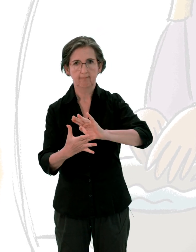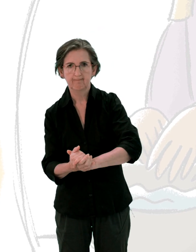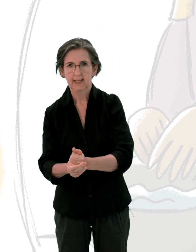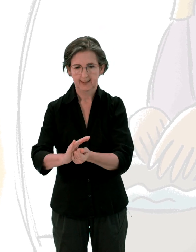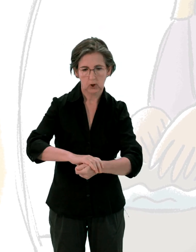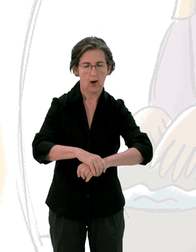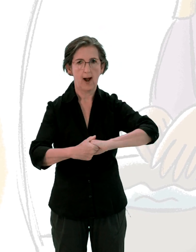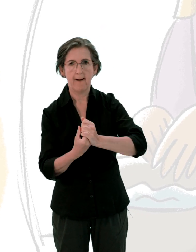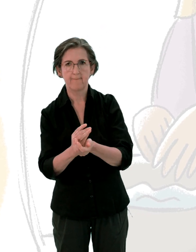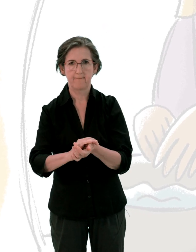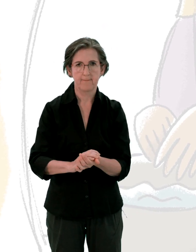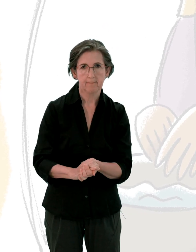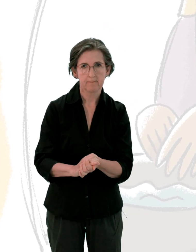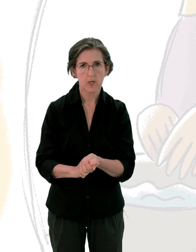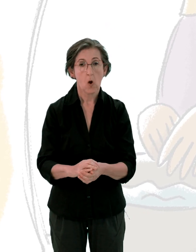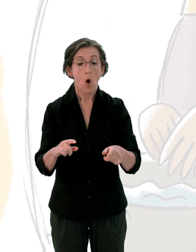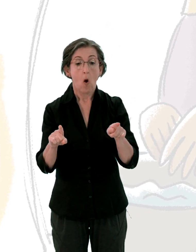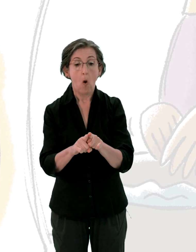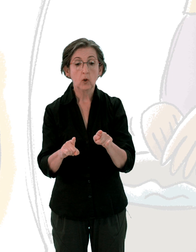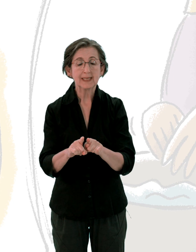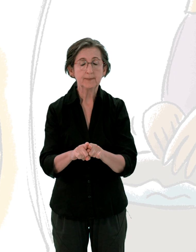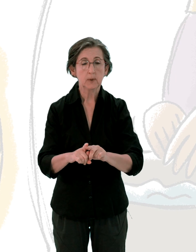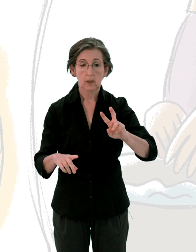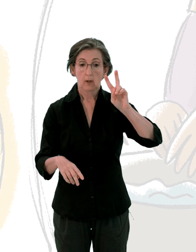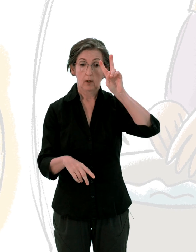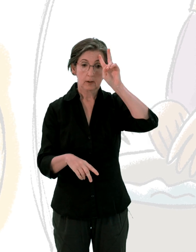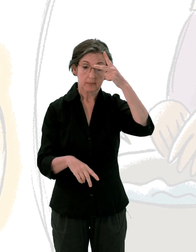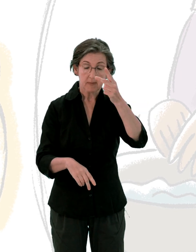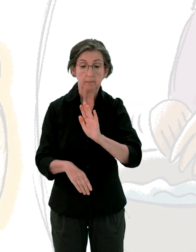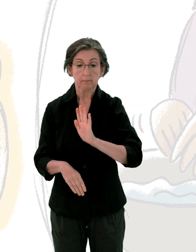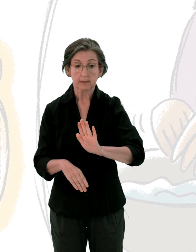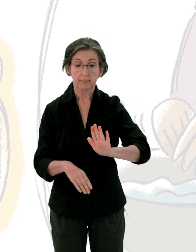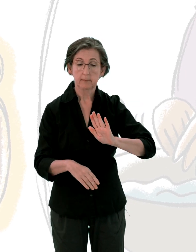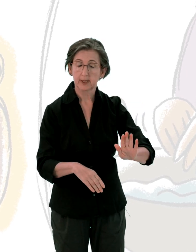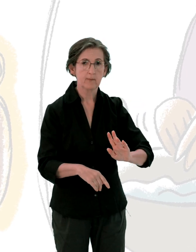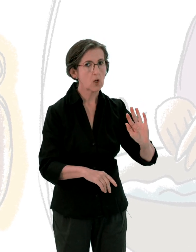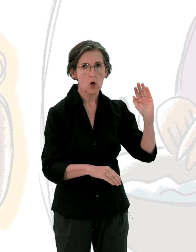Ils respectent aussi beaucoup d'autres coutumes qu'ils ont reçues des ancêtres.